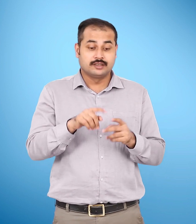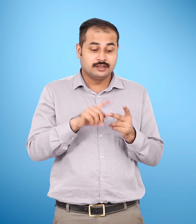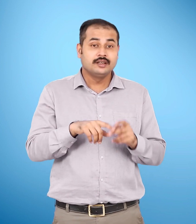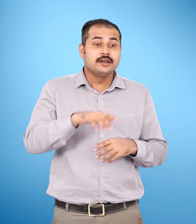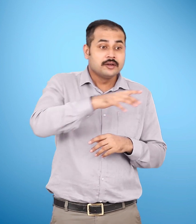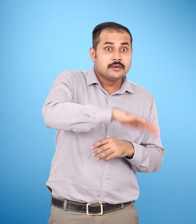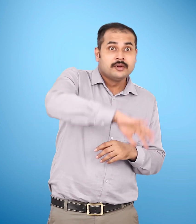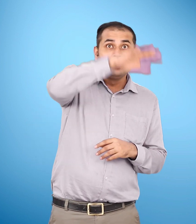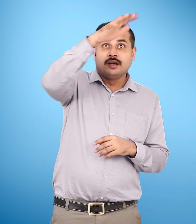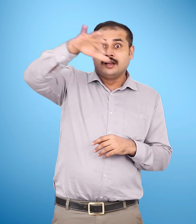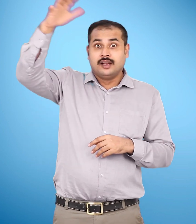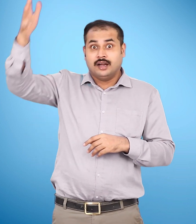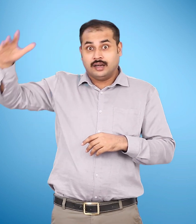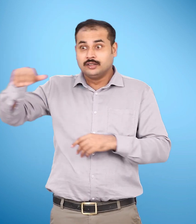पहाड जितना